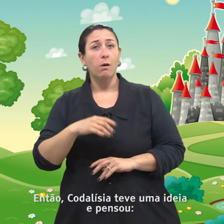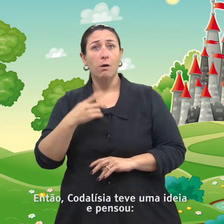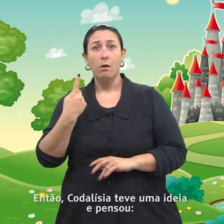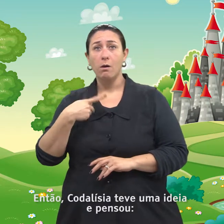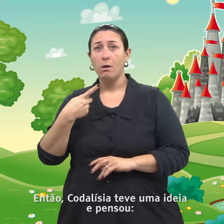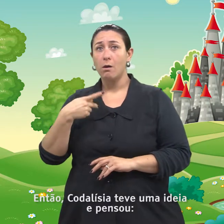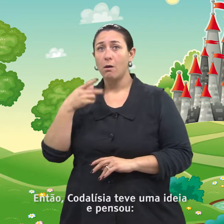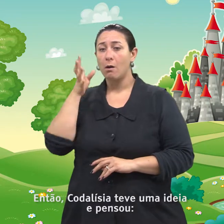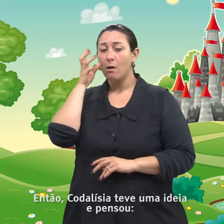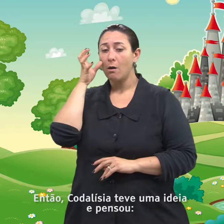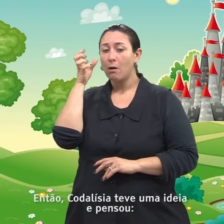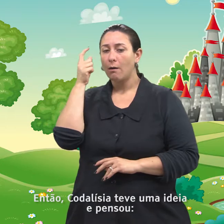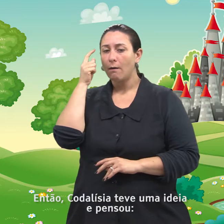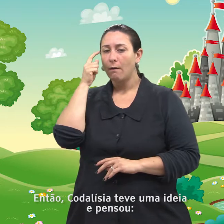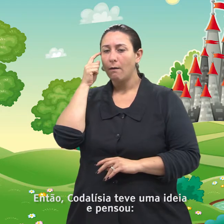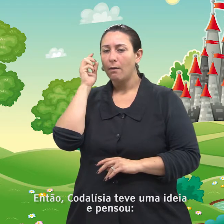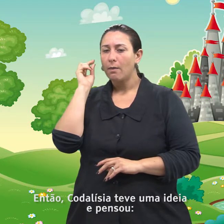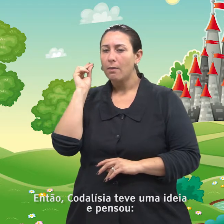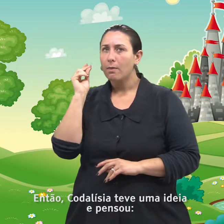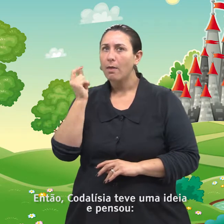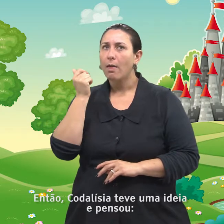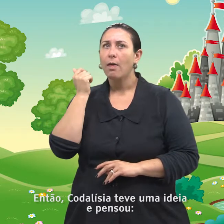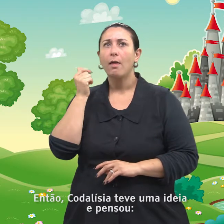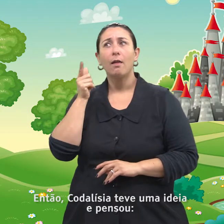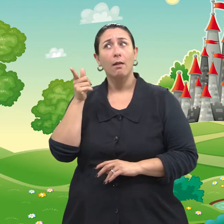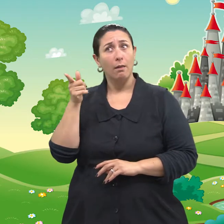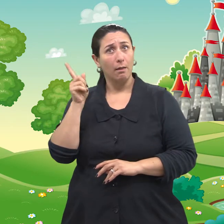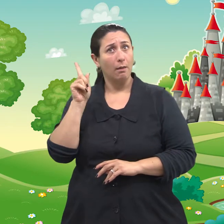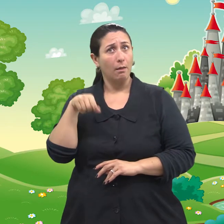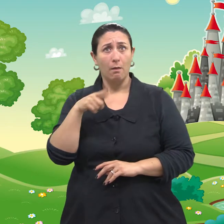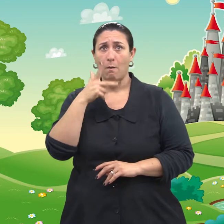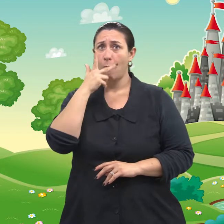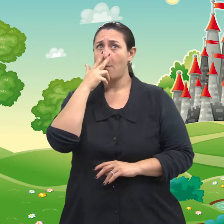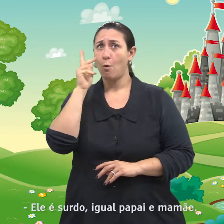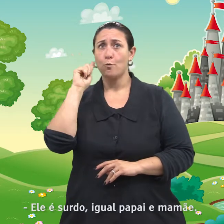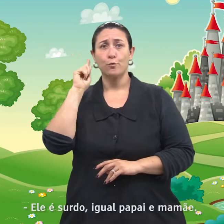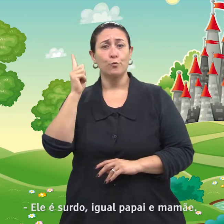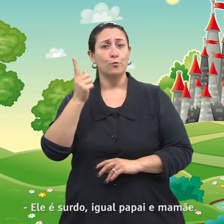Então, Codalizia teve uma ideia e pensou. Ele foi